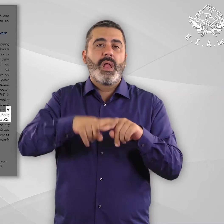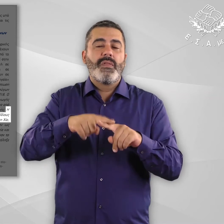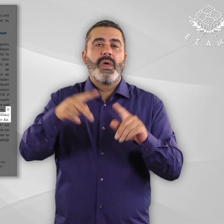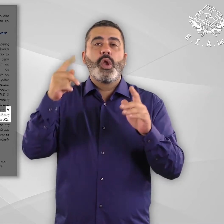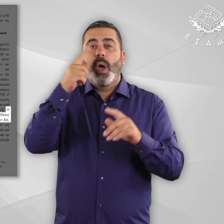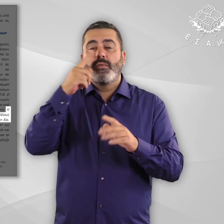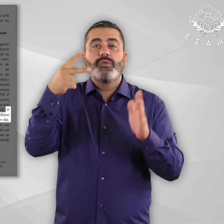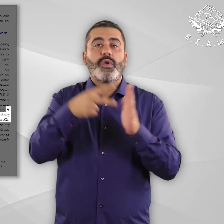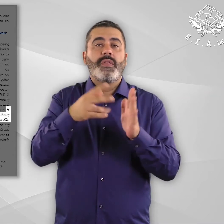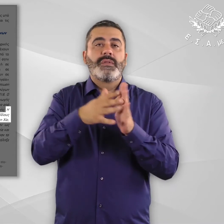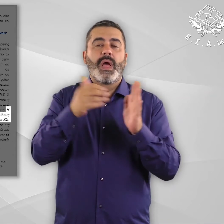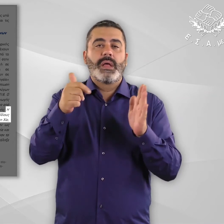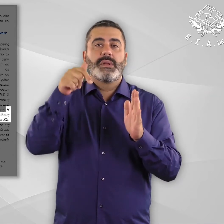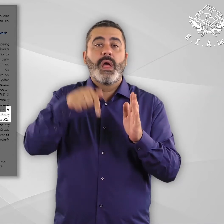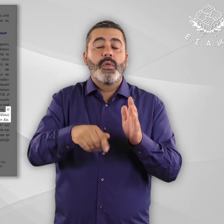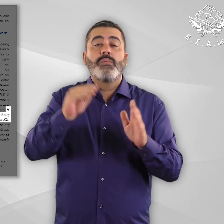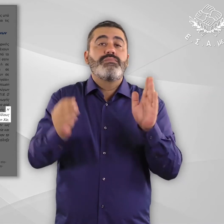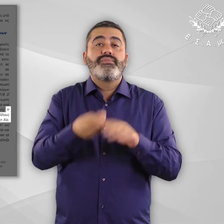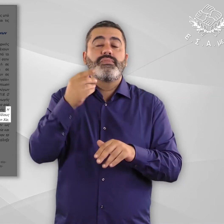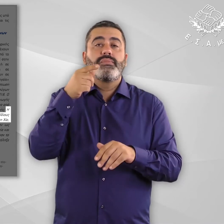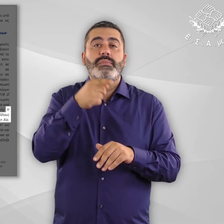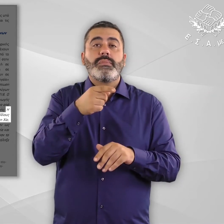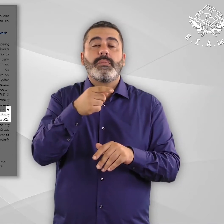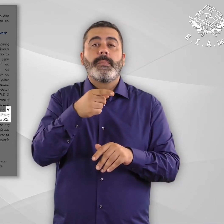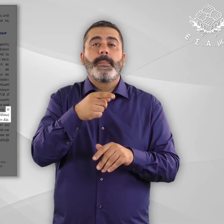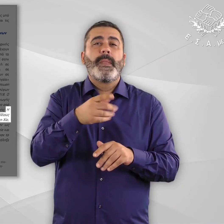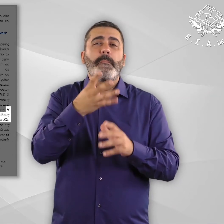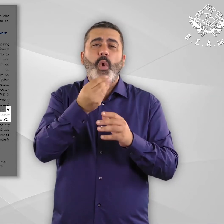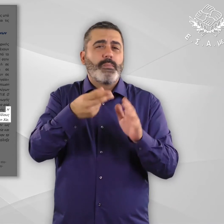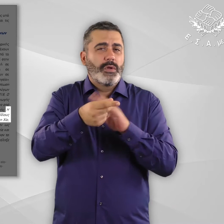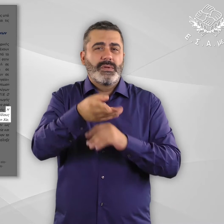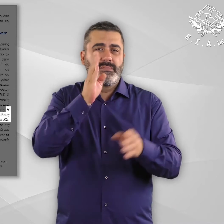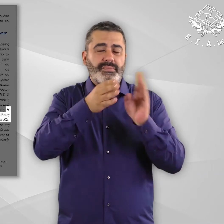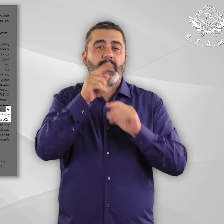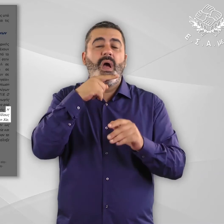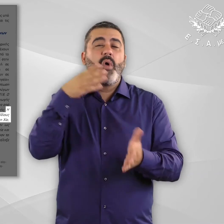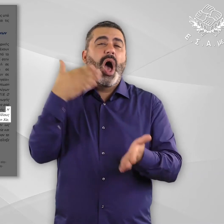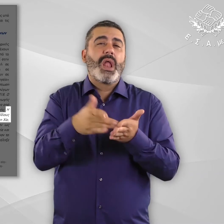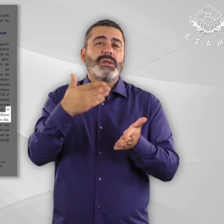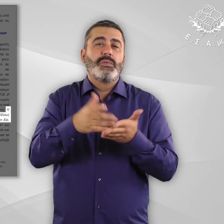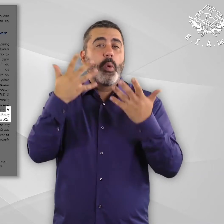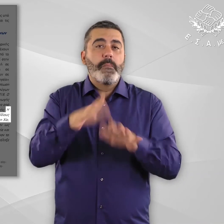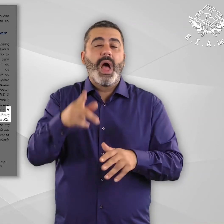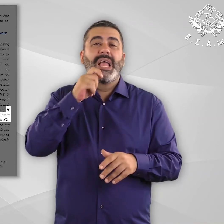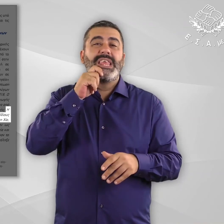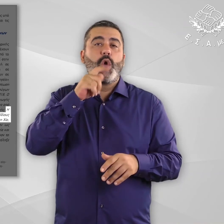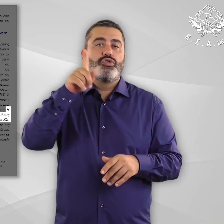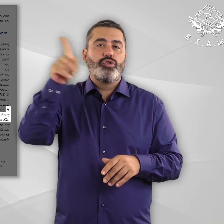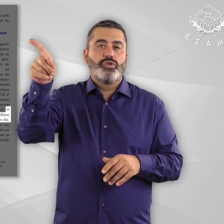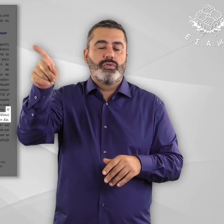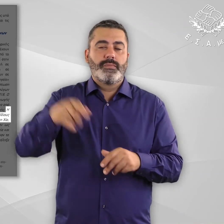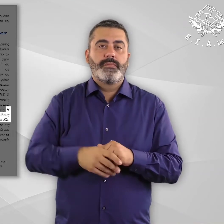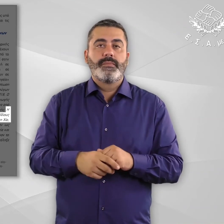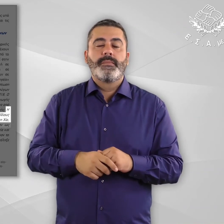Νοέμβριο του 2016 θύμα μαζί με άλλους πρόσφυγες, μιας ευρείας κλίμακας ρατσιστικής επίθεσης